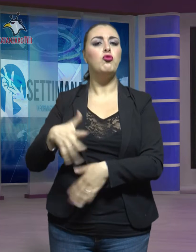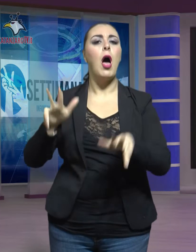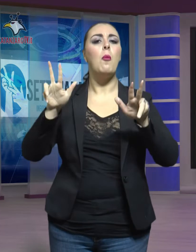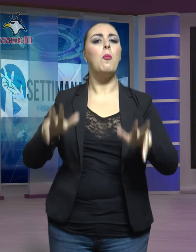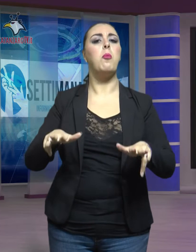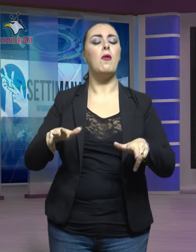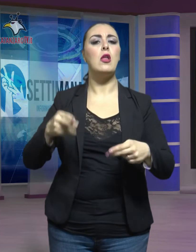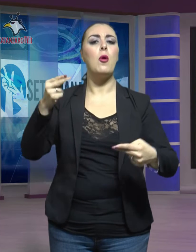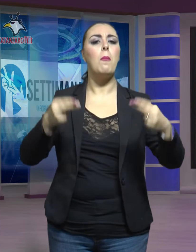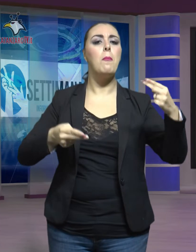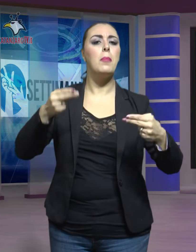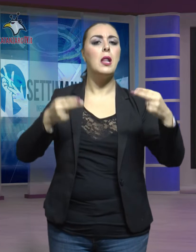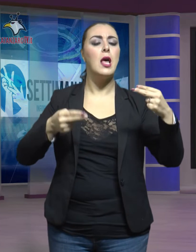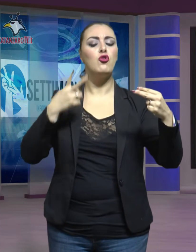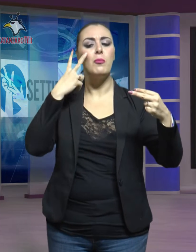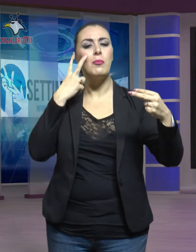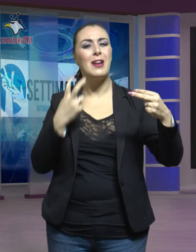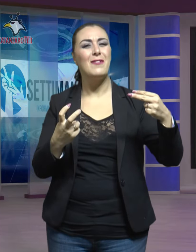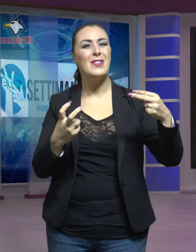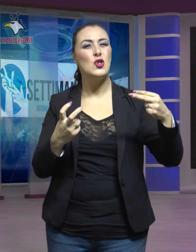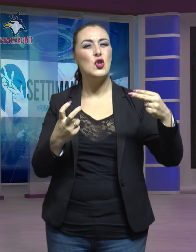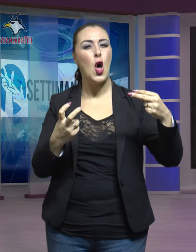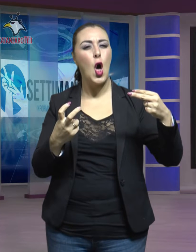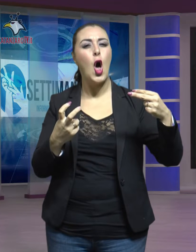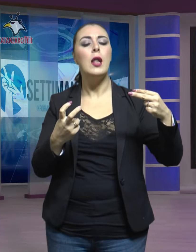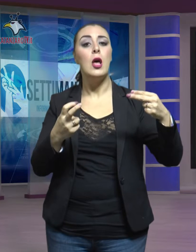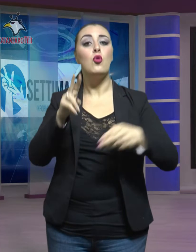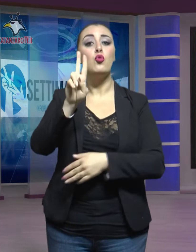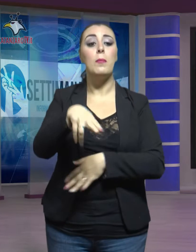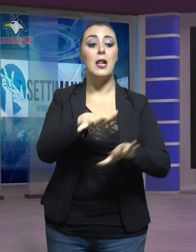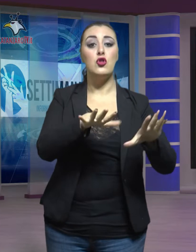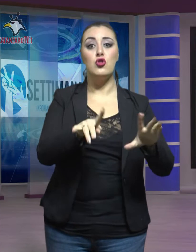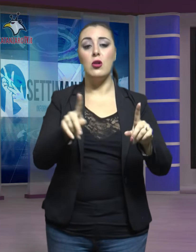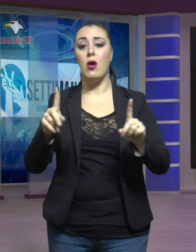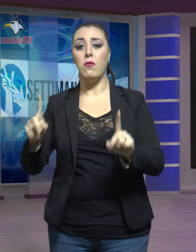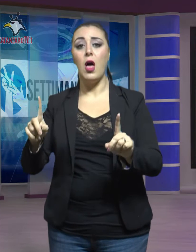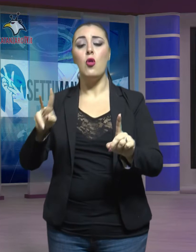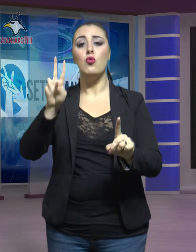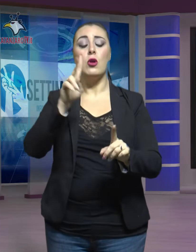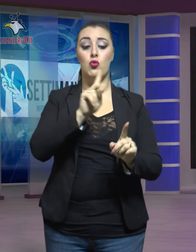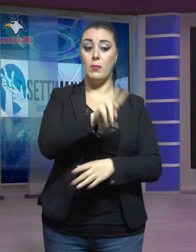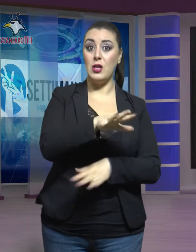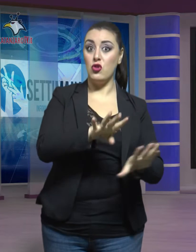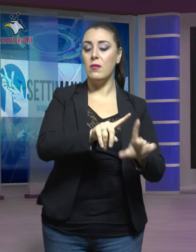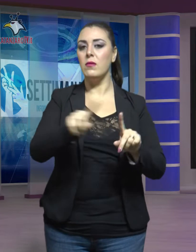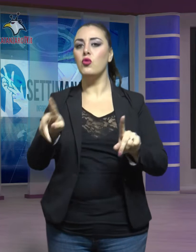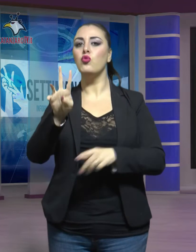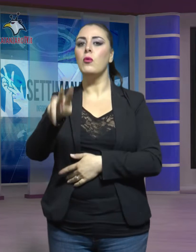bilancio di previsione 2019-2021, deliberato